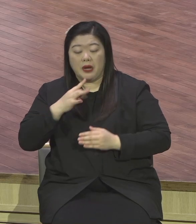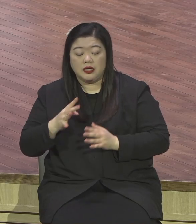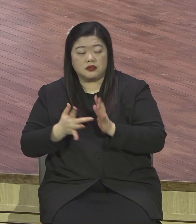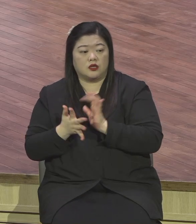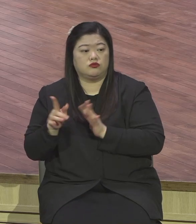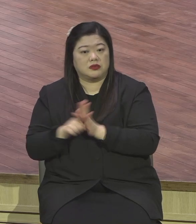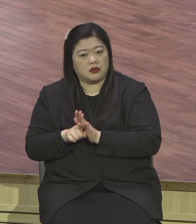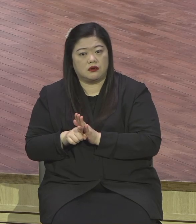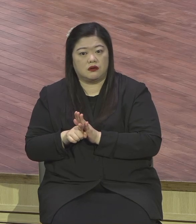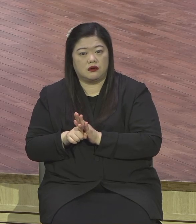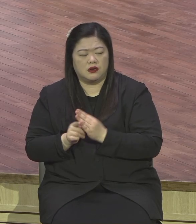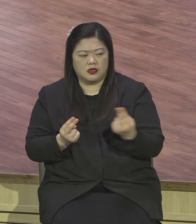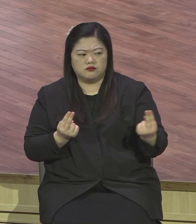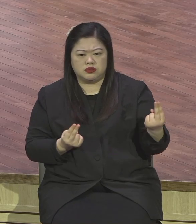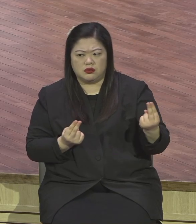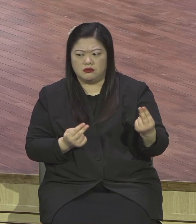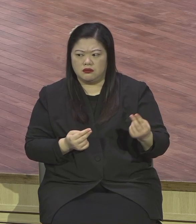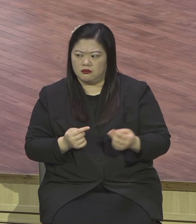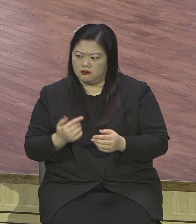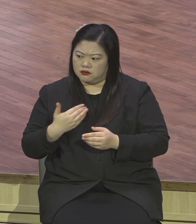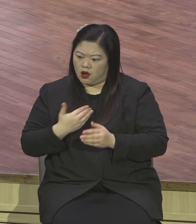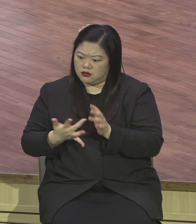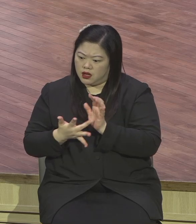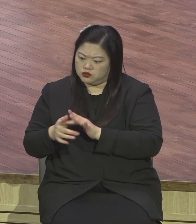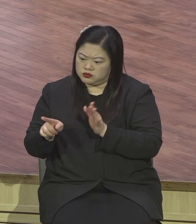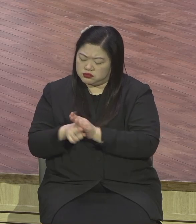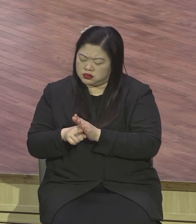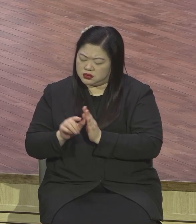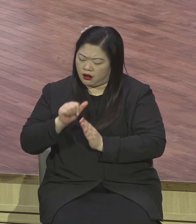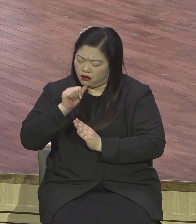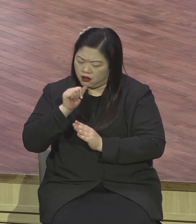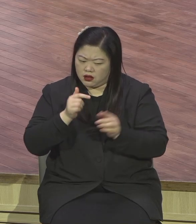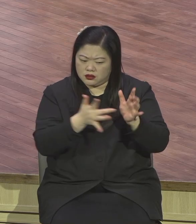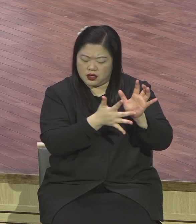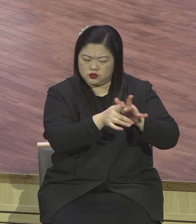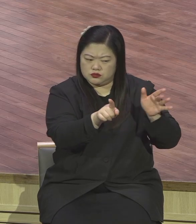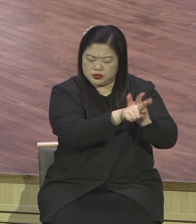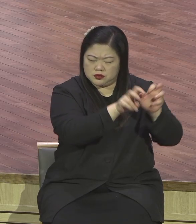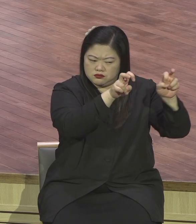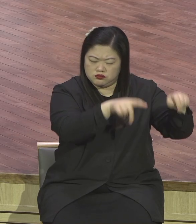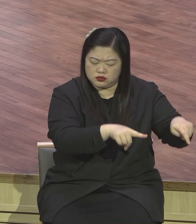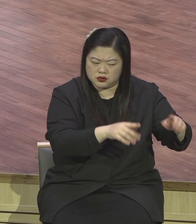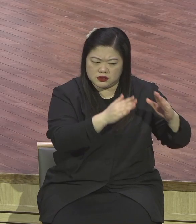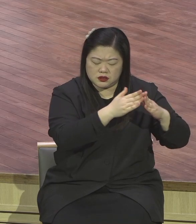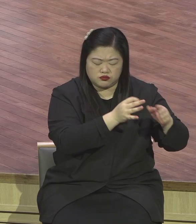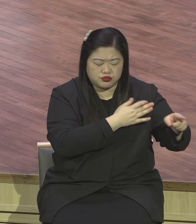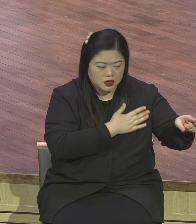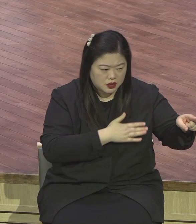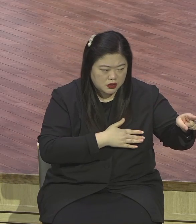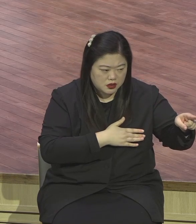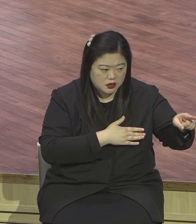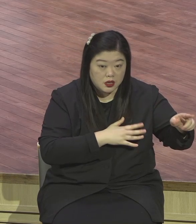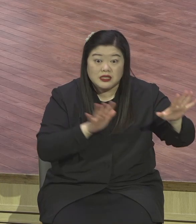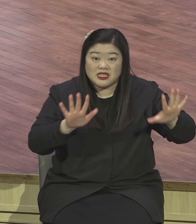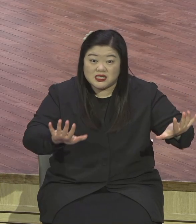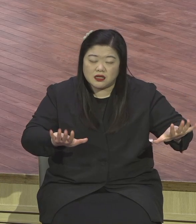비교도 안 돼. 비교도 안 돼. 그런데 지금 하나님이 그들이 나를 보고 부러워하고 그들이 나를